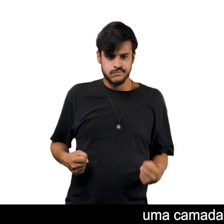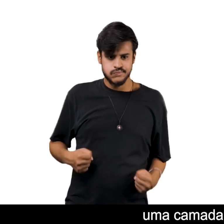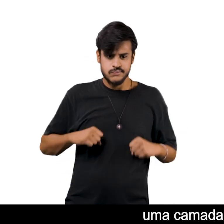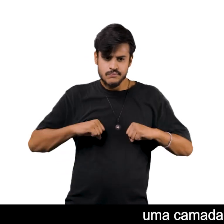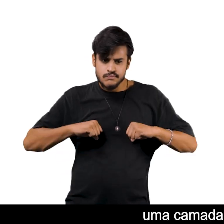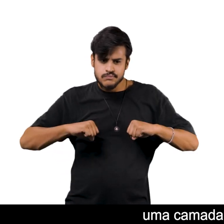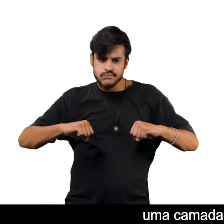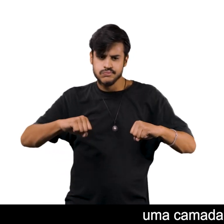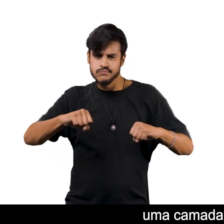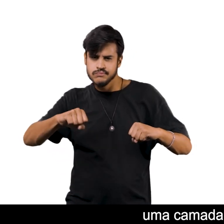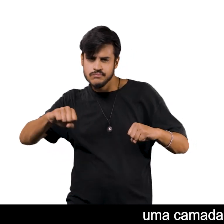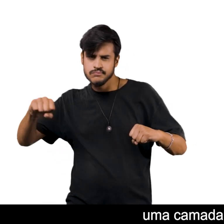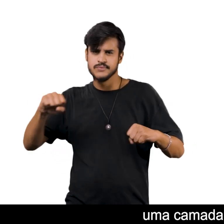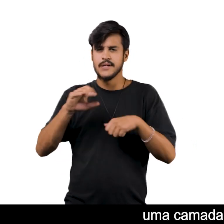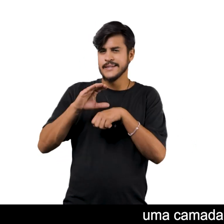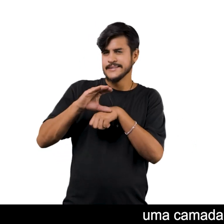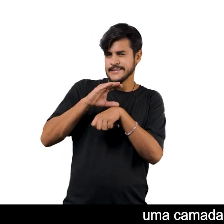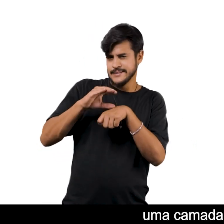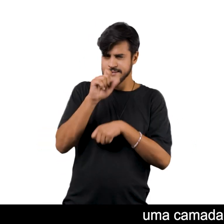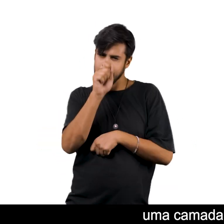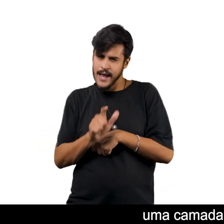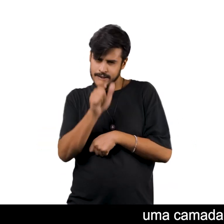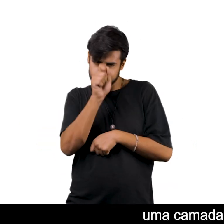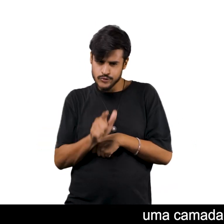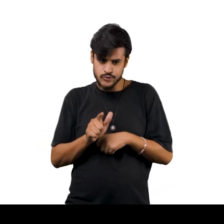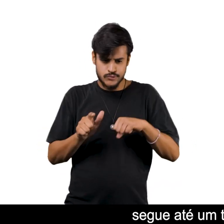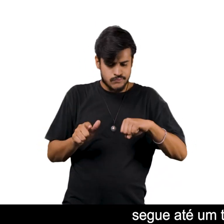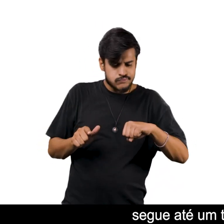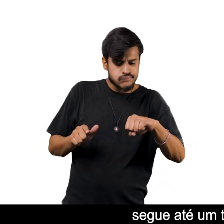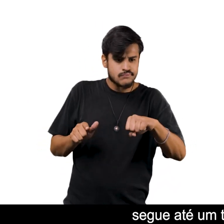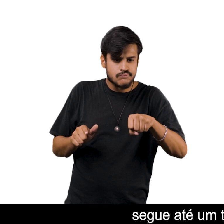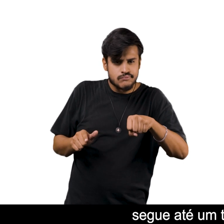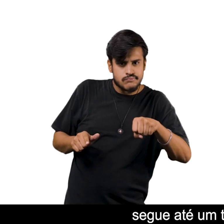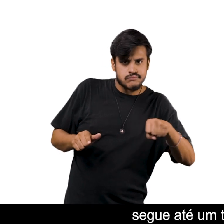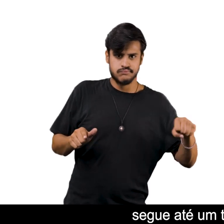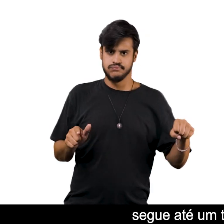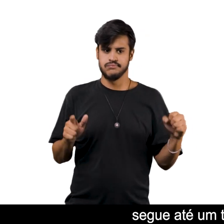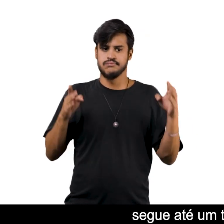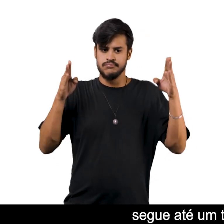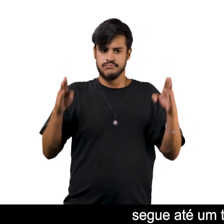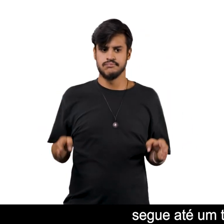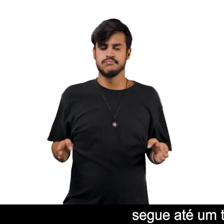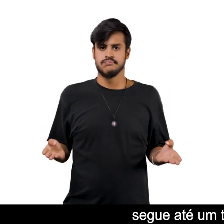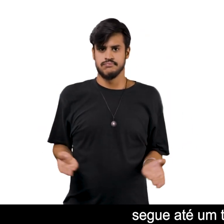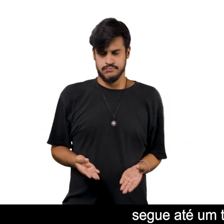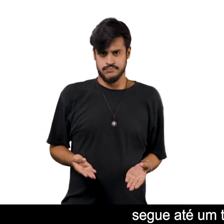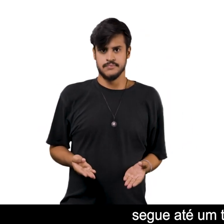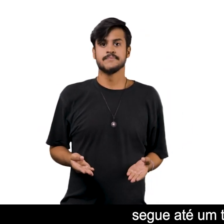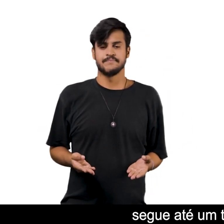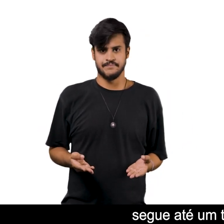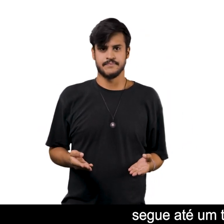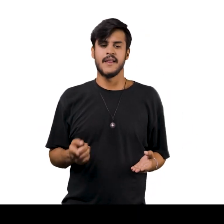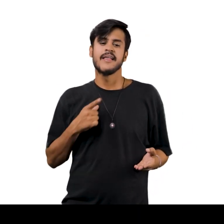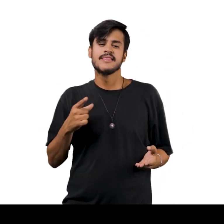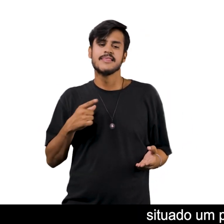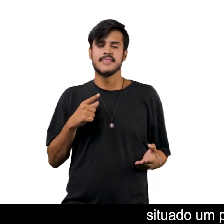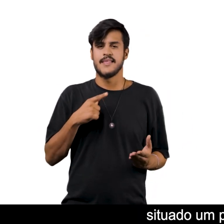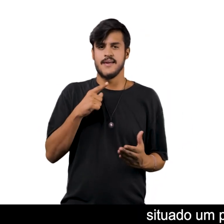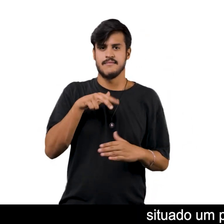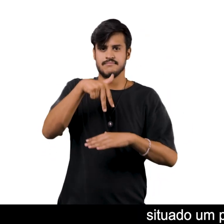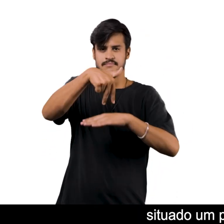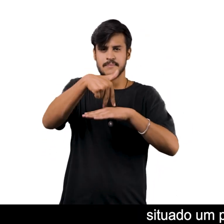Uma camada mais intensa De tinta cinza azulada Segue até o traço horizontal Também azulado